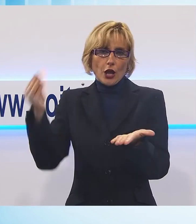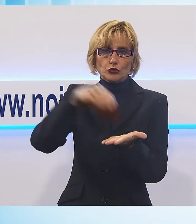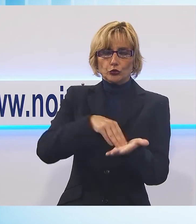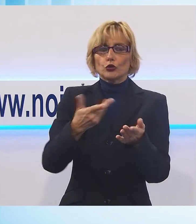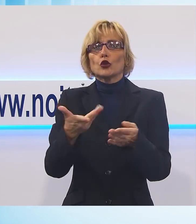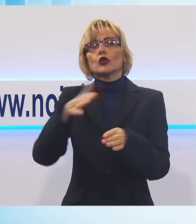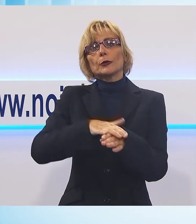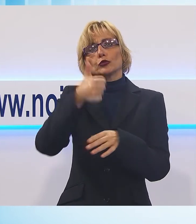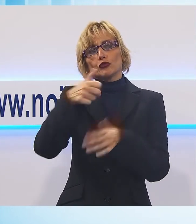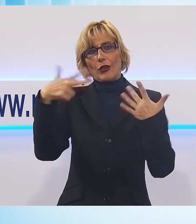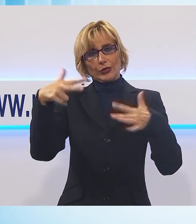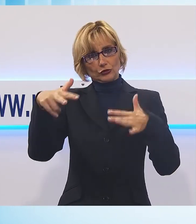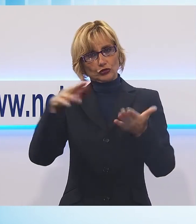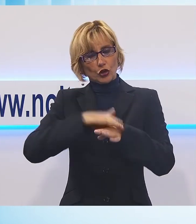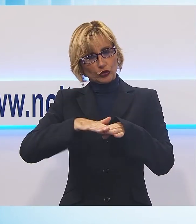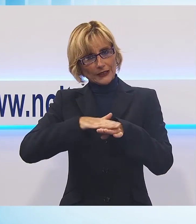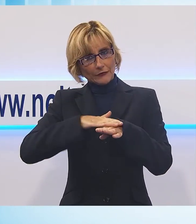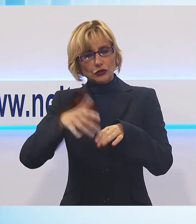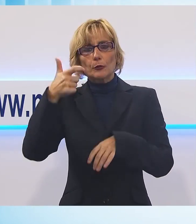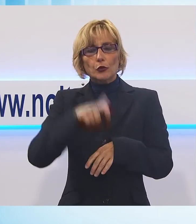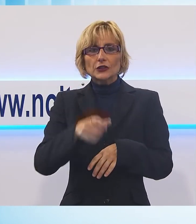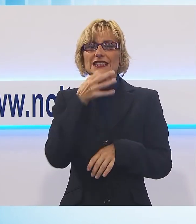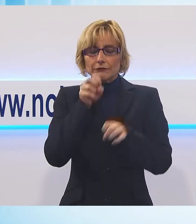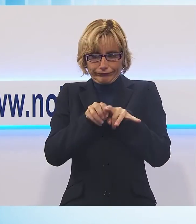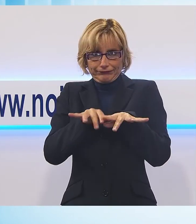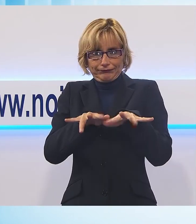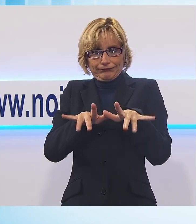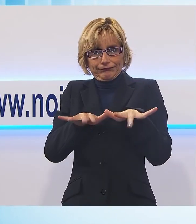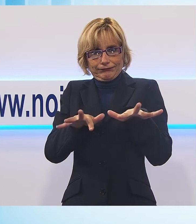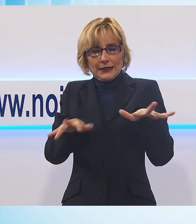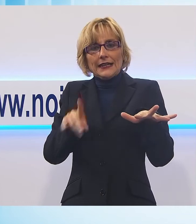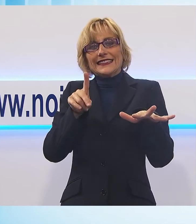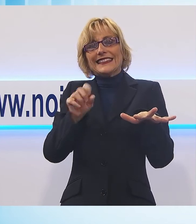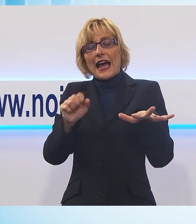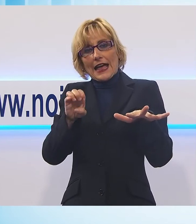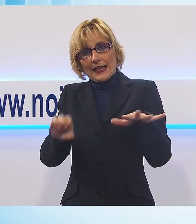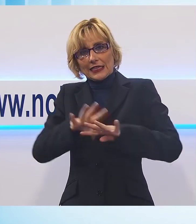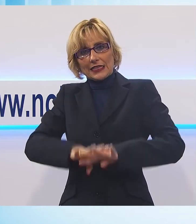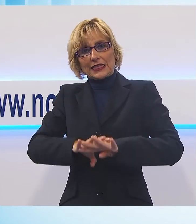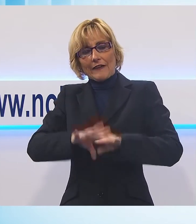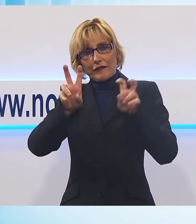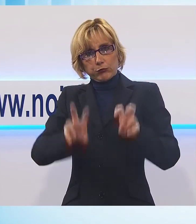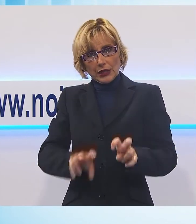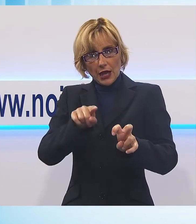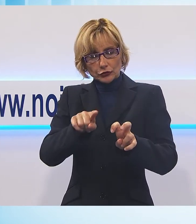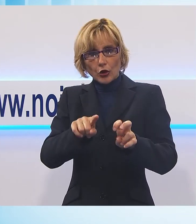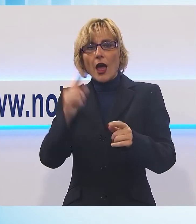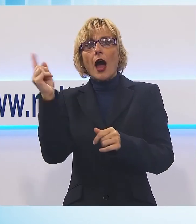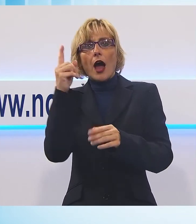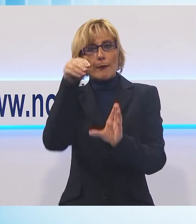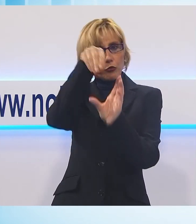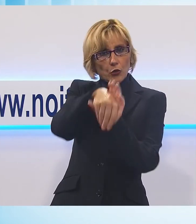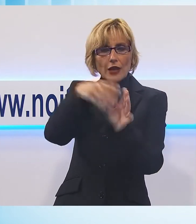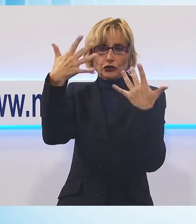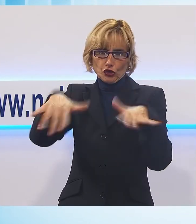importantissimo perché si rende sempre più capillare la presenza del defibrillatore già a bordo delle ambulanze ma soprattutto